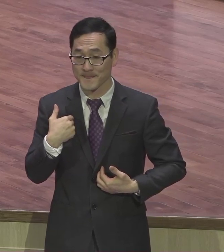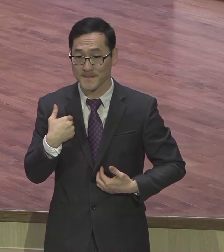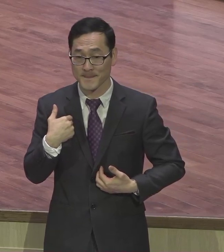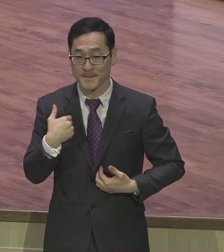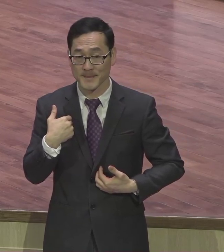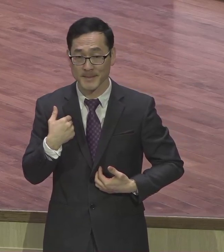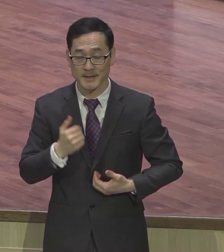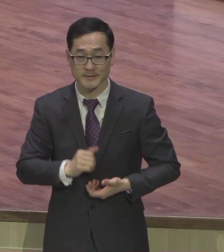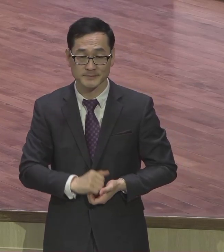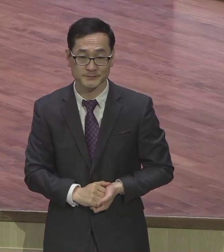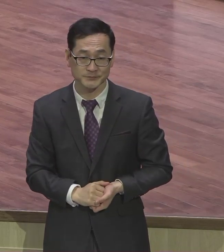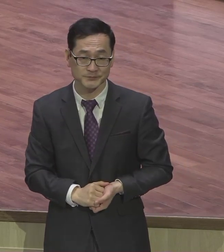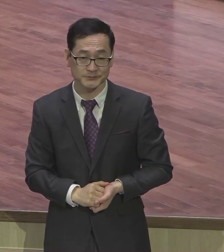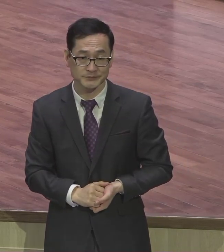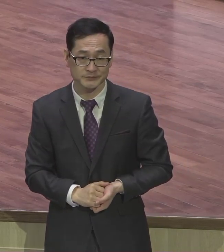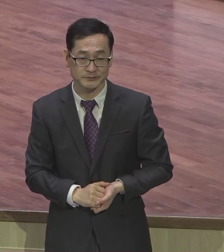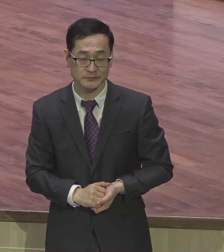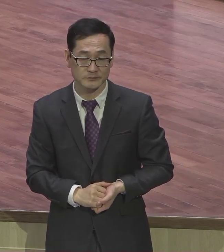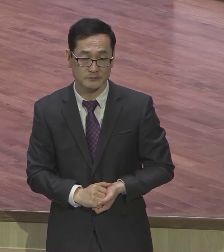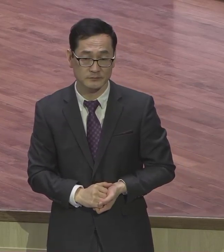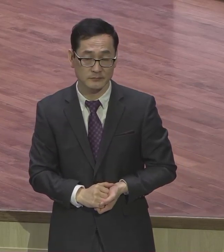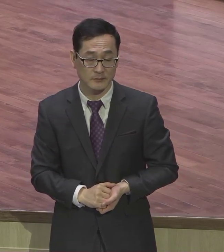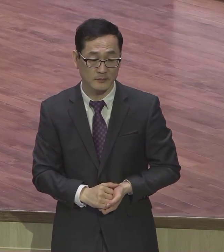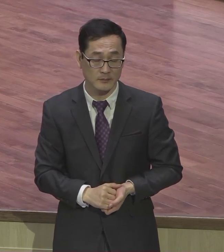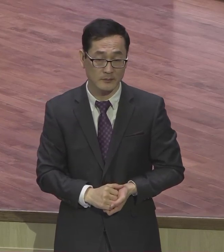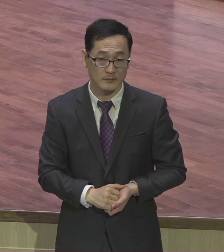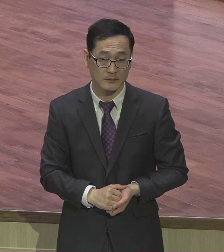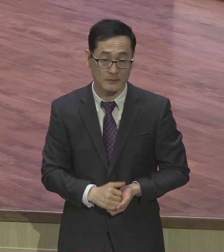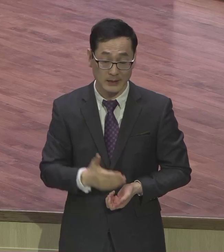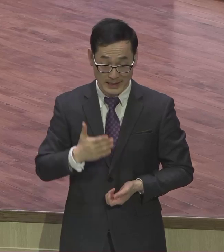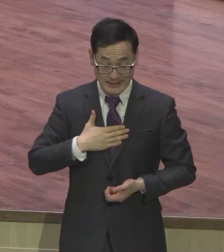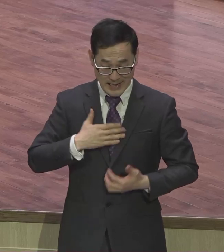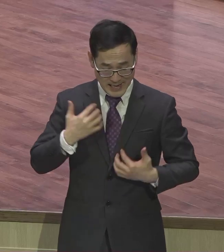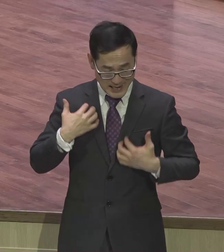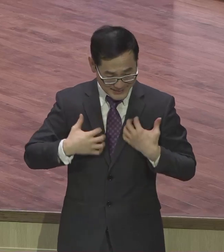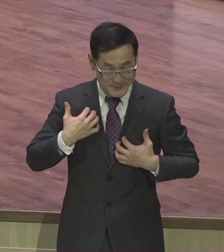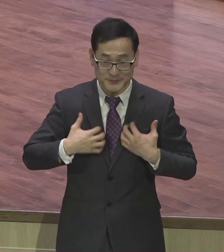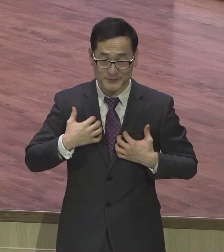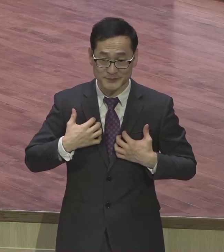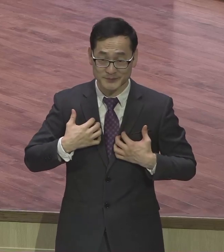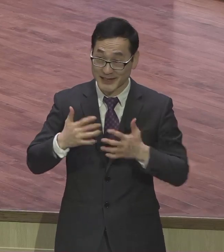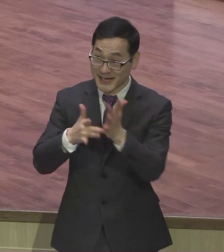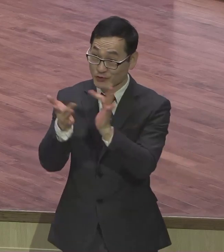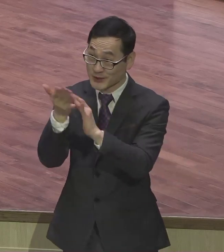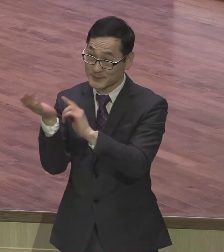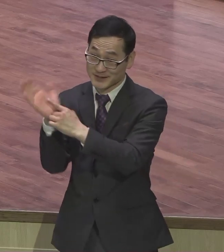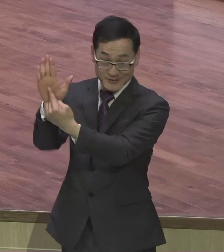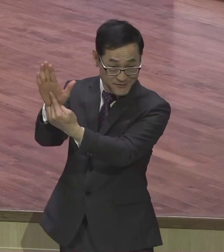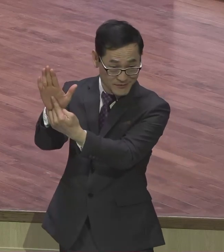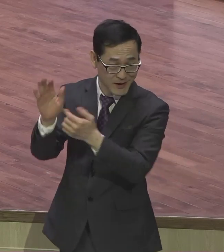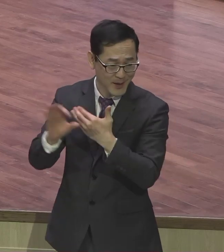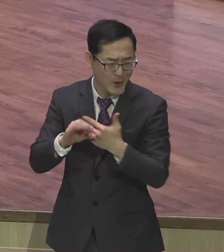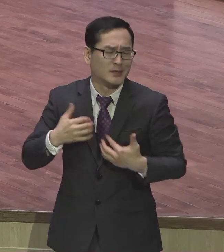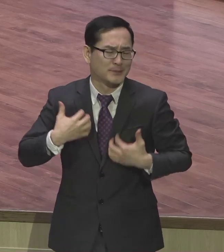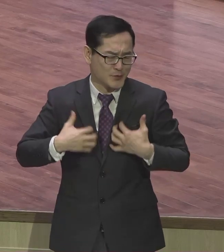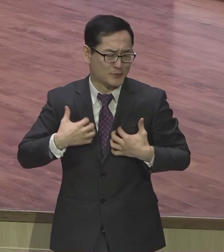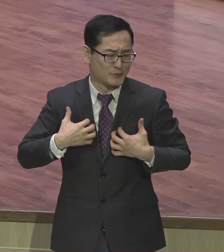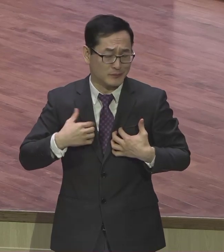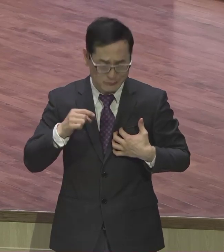그래서 기뻐하게 하는 늘 기쁜 삶을 살아야 된다 그것밖에